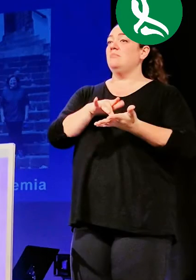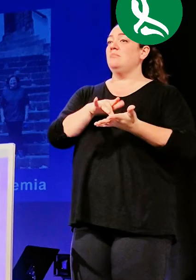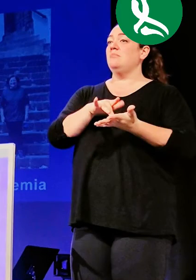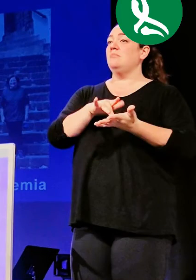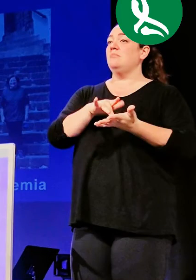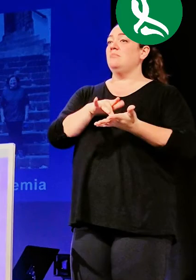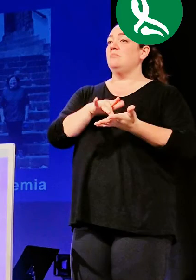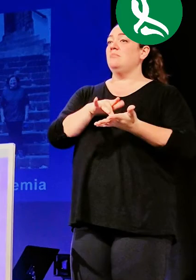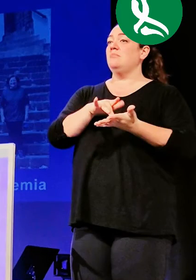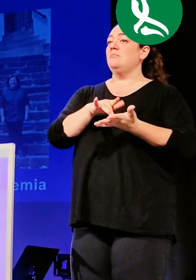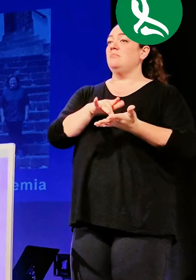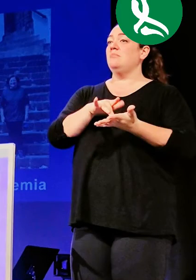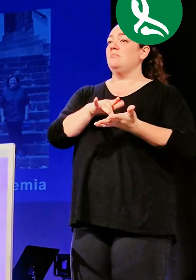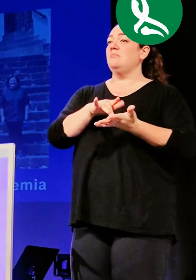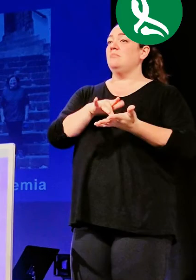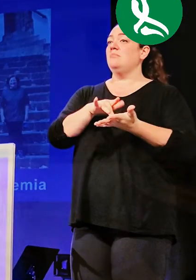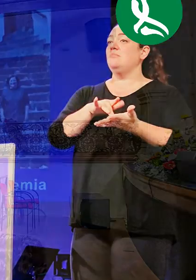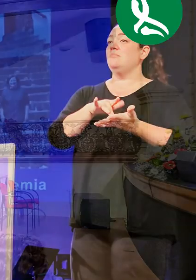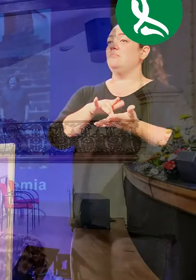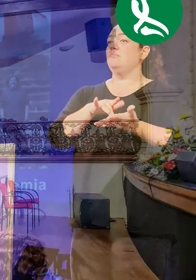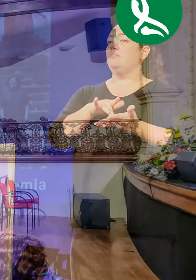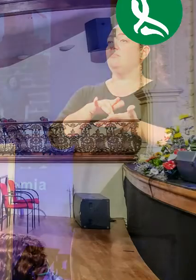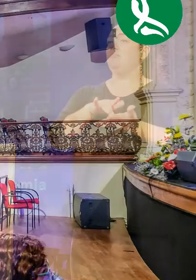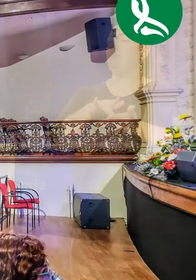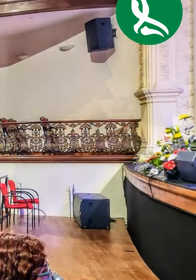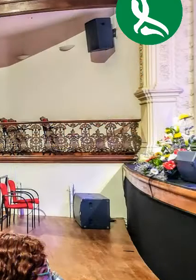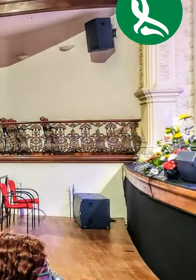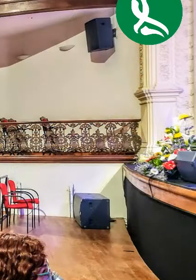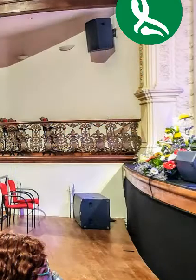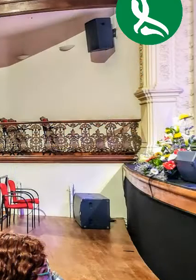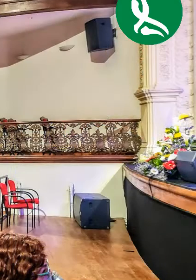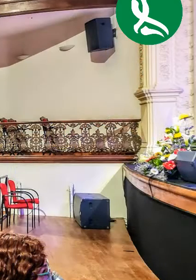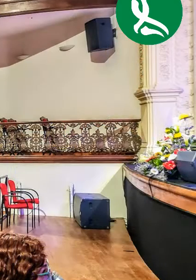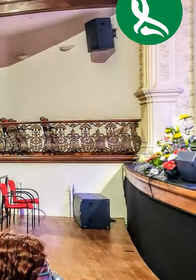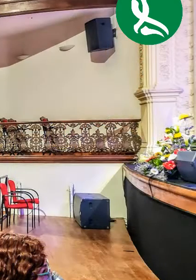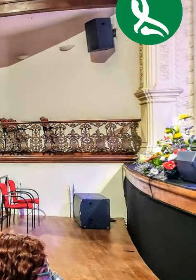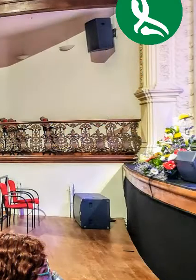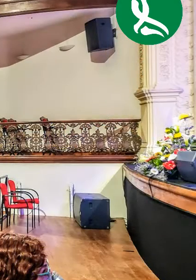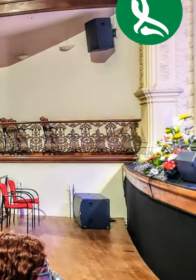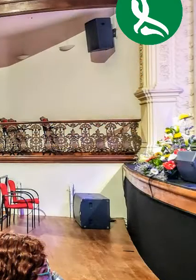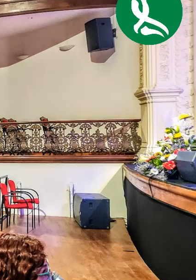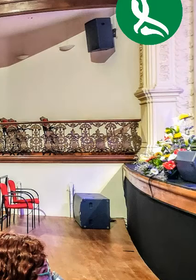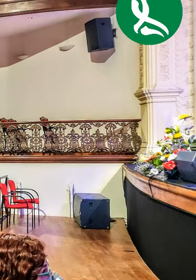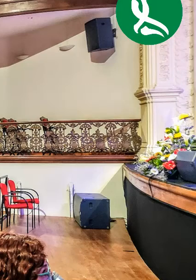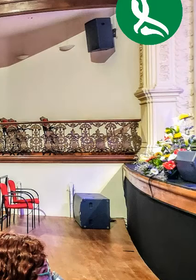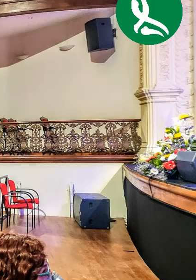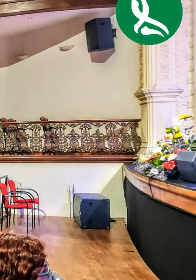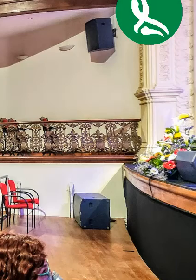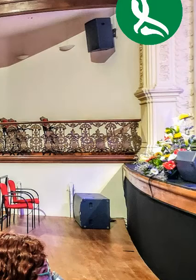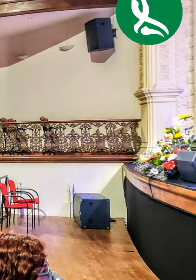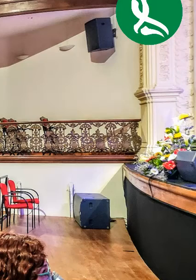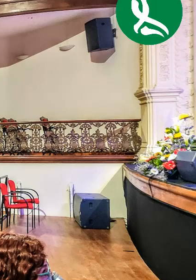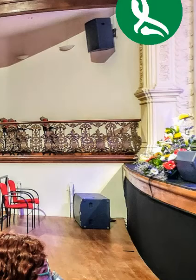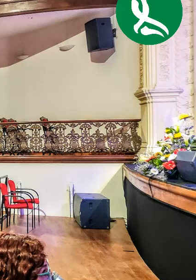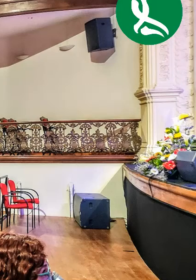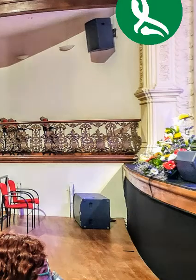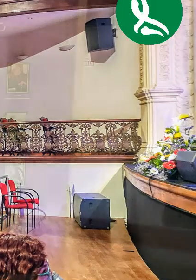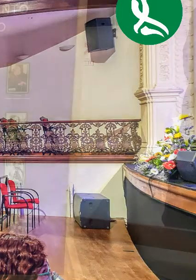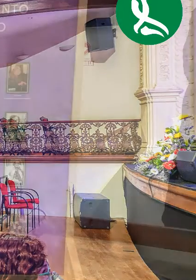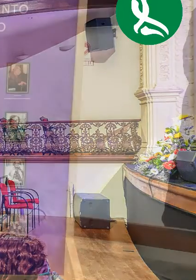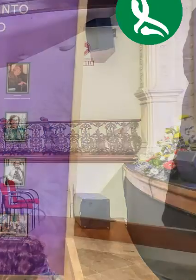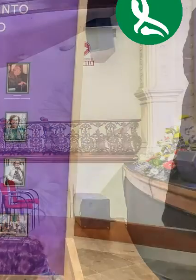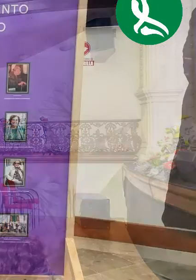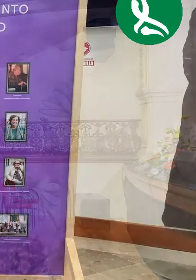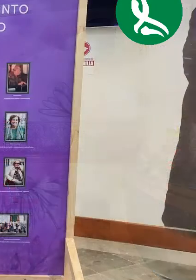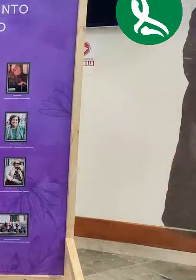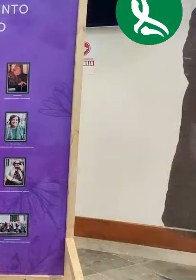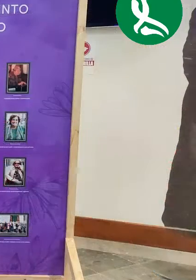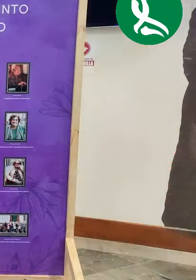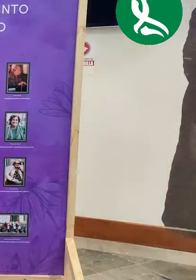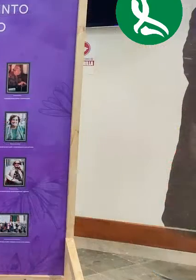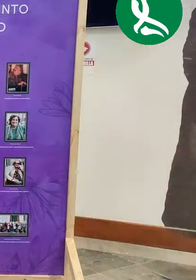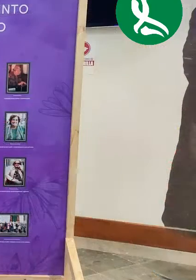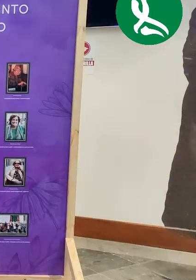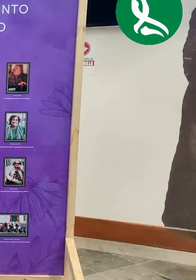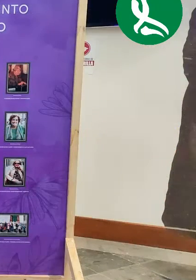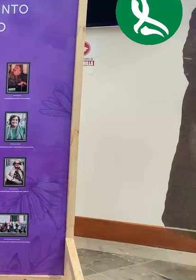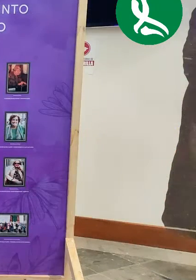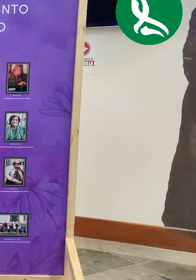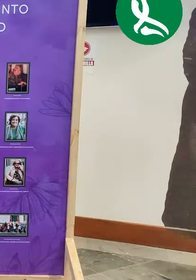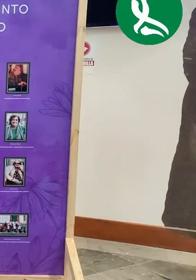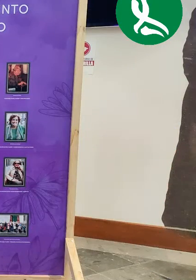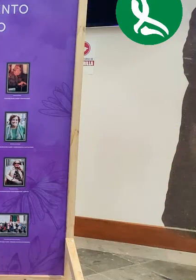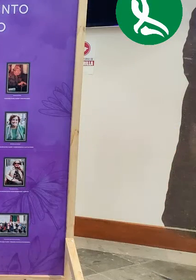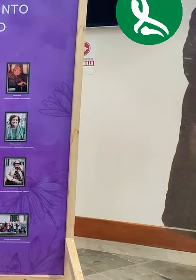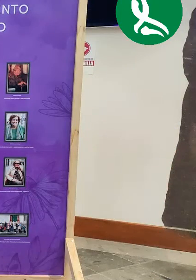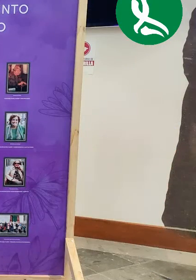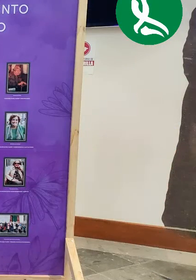Siempre con una clara referencia y una guía. Carica y el padre Checa. El padre Checa y